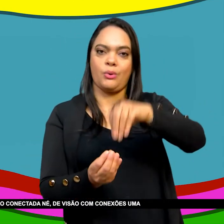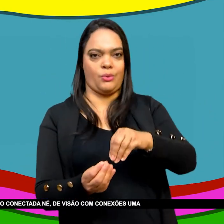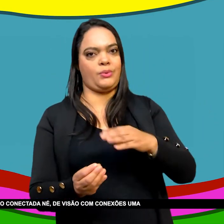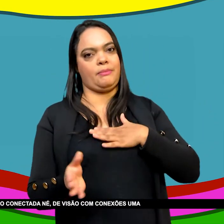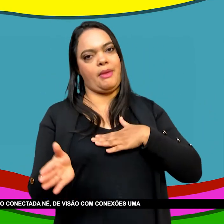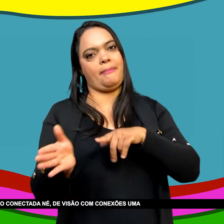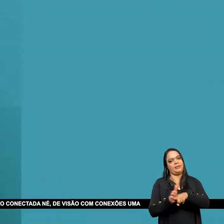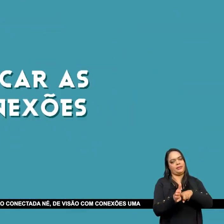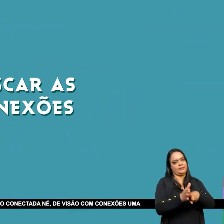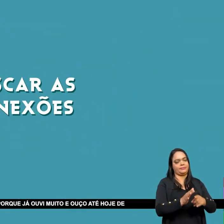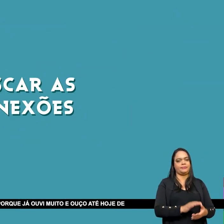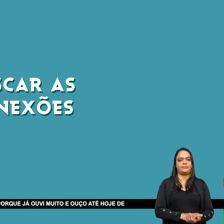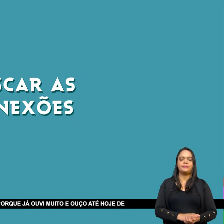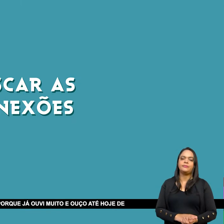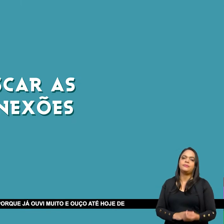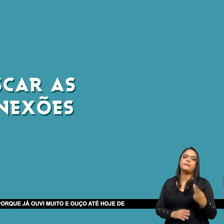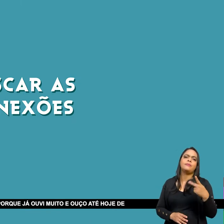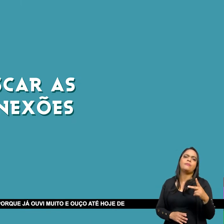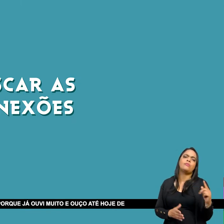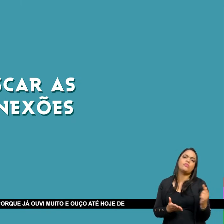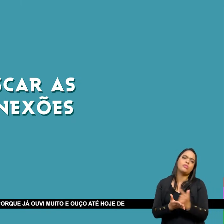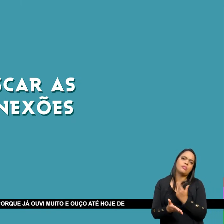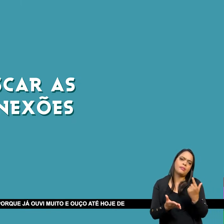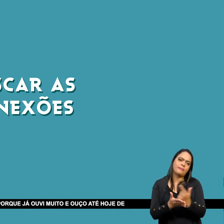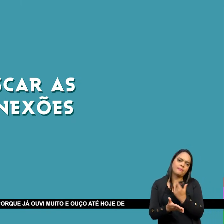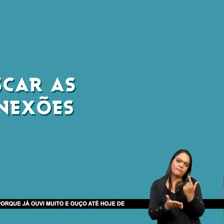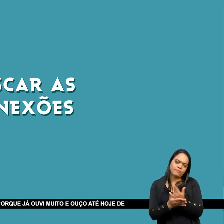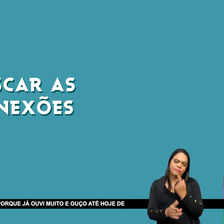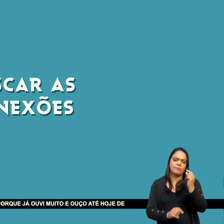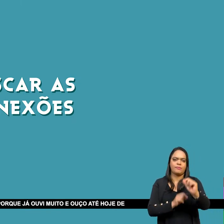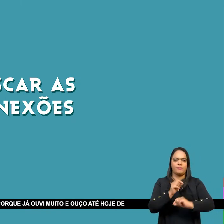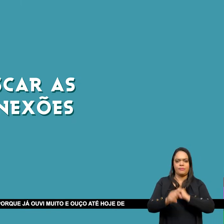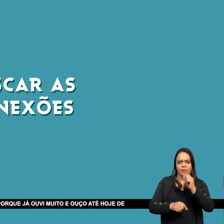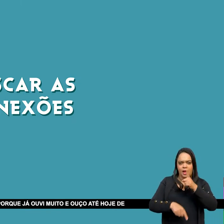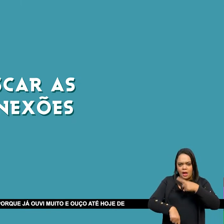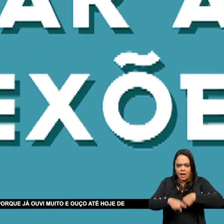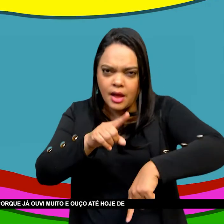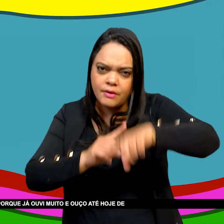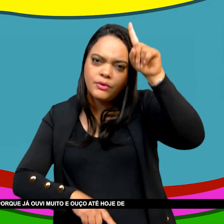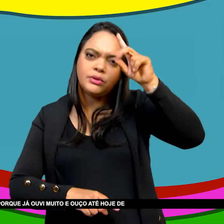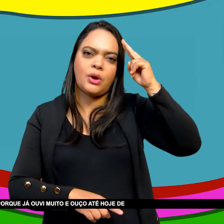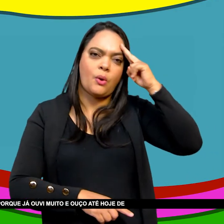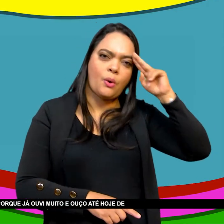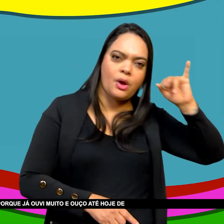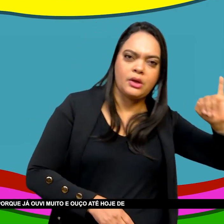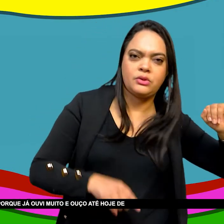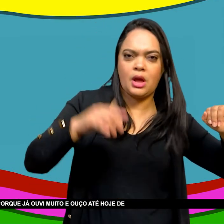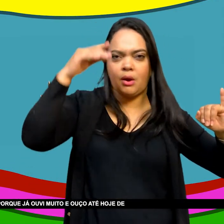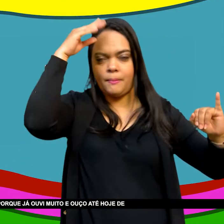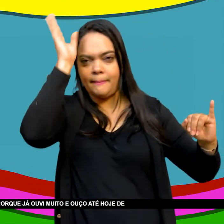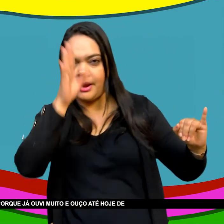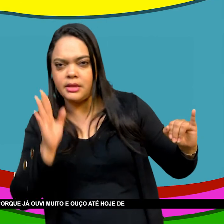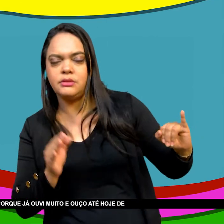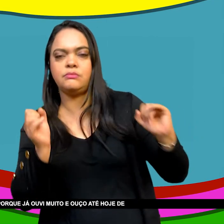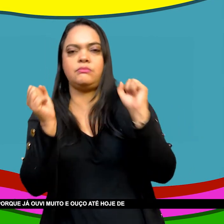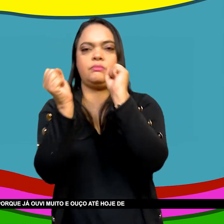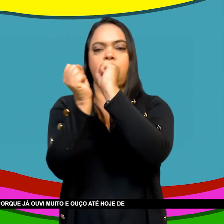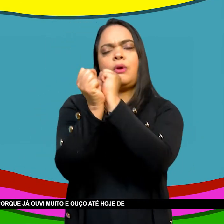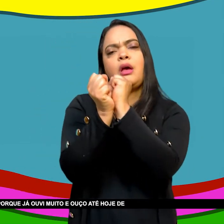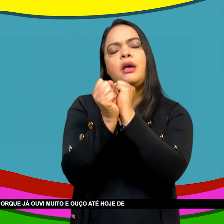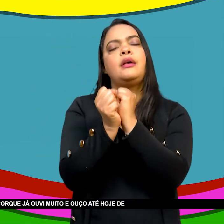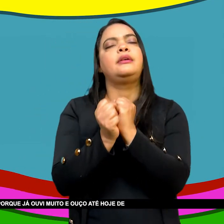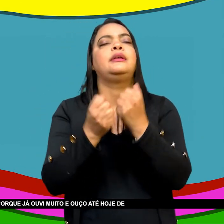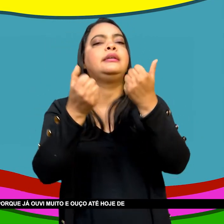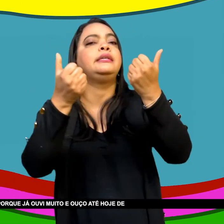com conexões Uma visão que busca conexões Com outros processos Porque o que eu já ouvi Muito